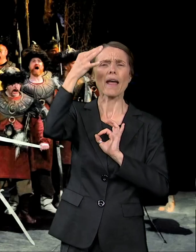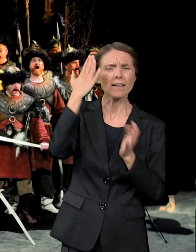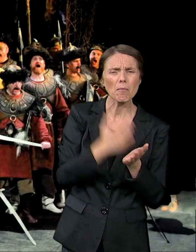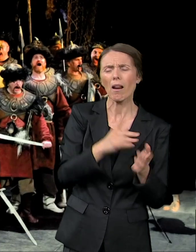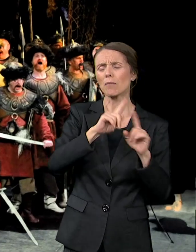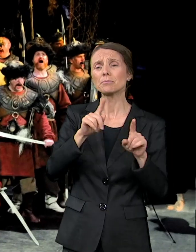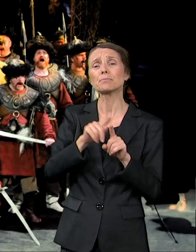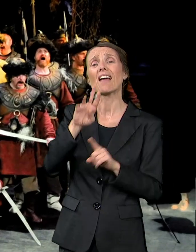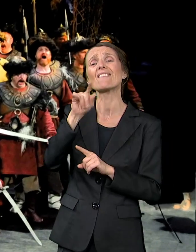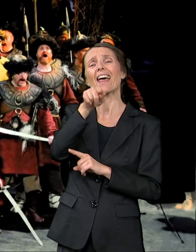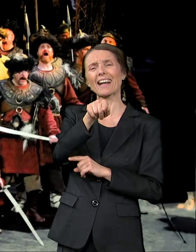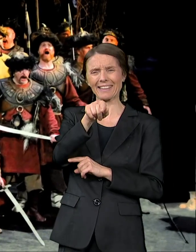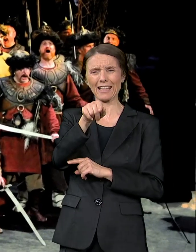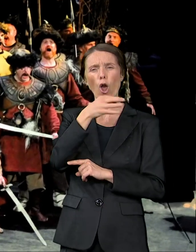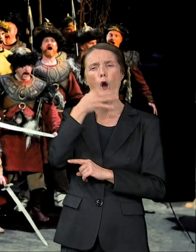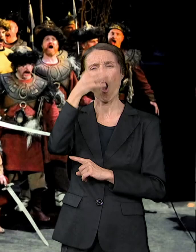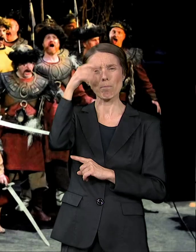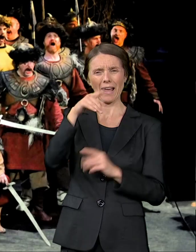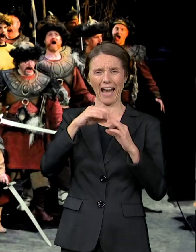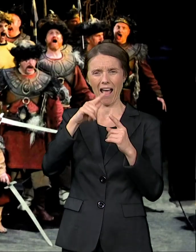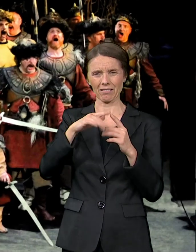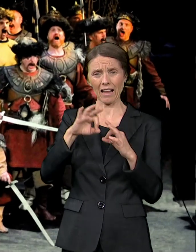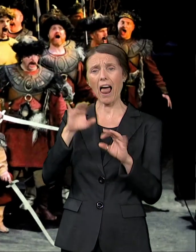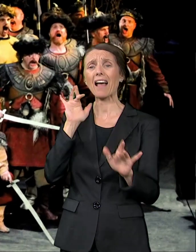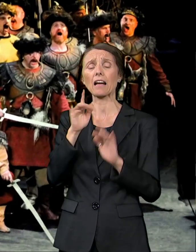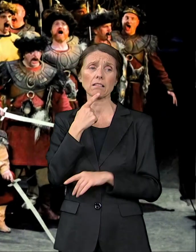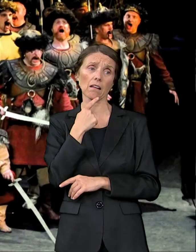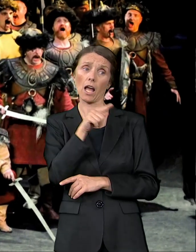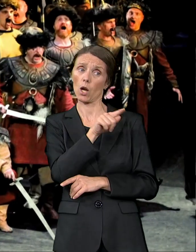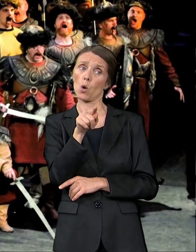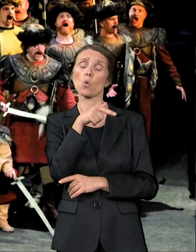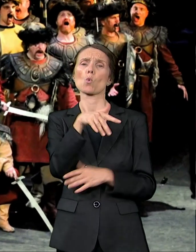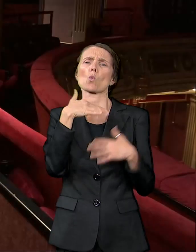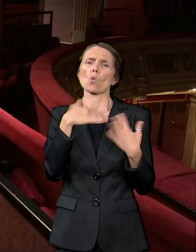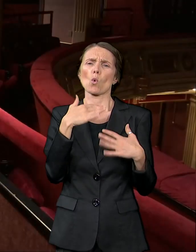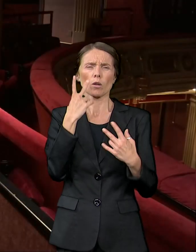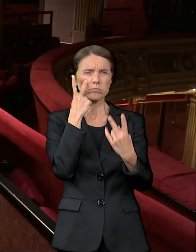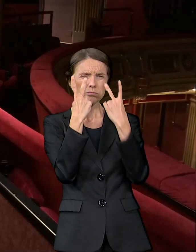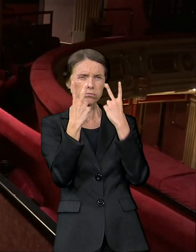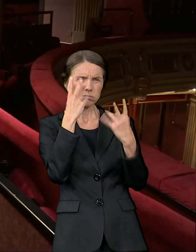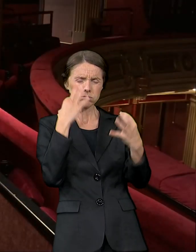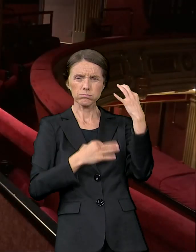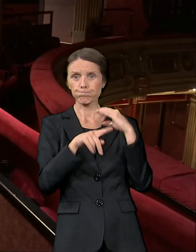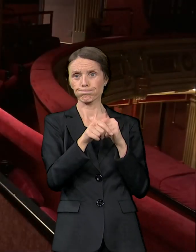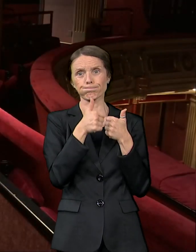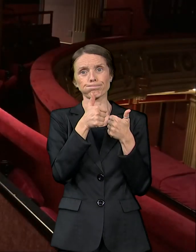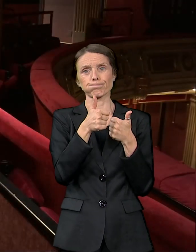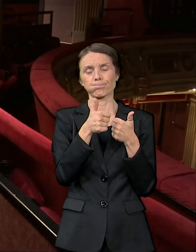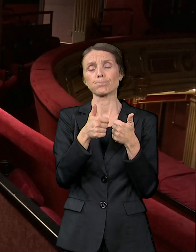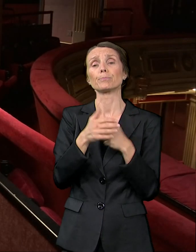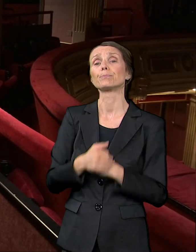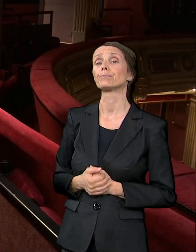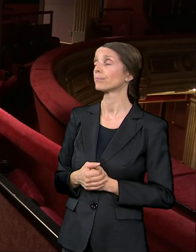za verdije u operu Atila kritika je ocenila kao najuspelije momente vizualnog dela. Atila je prva moja velika